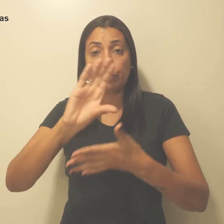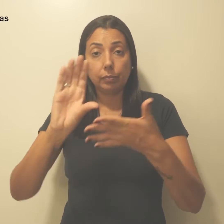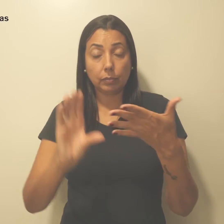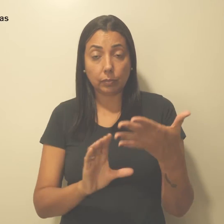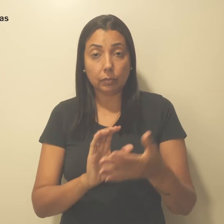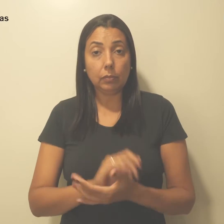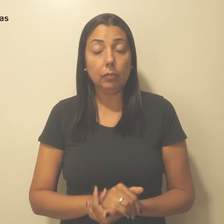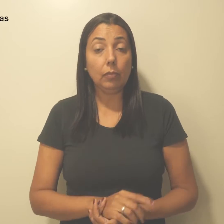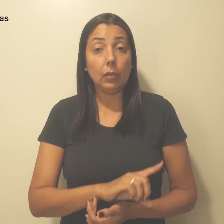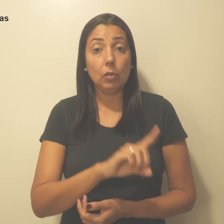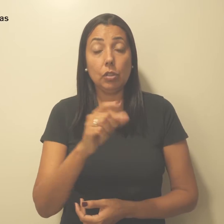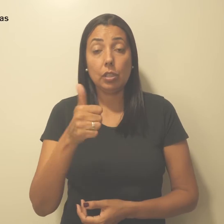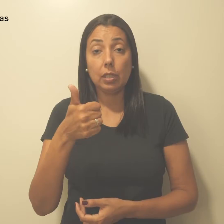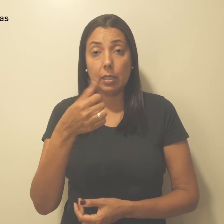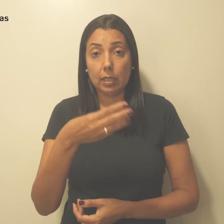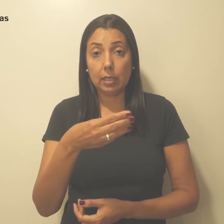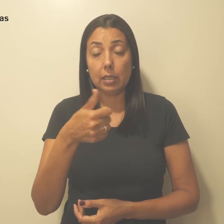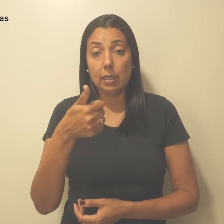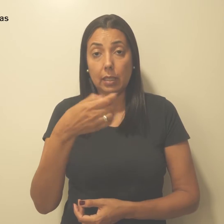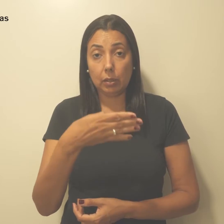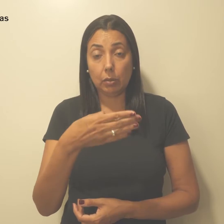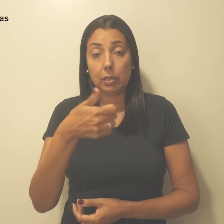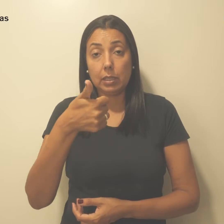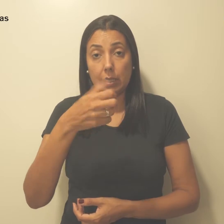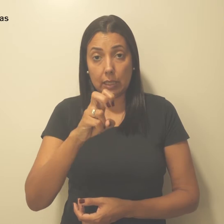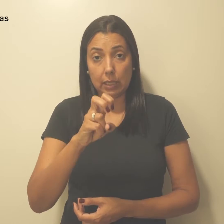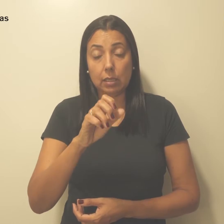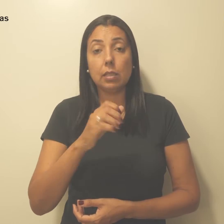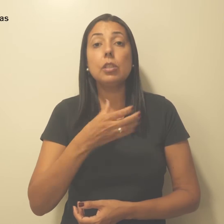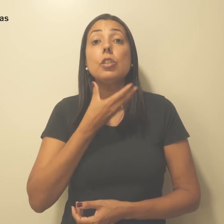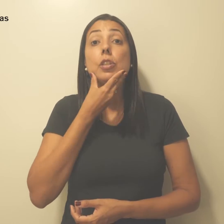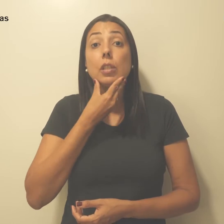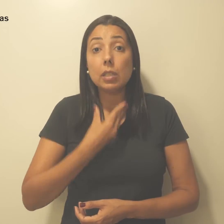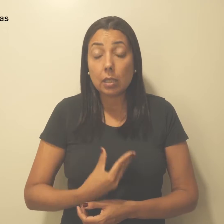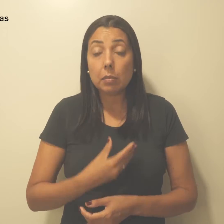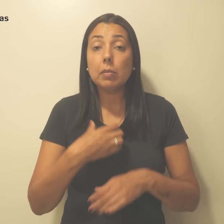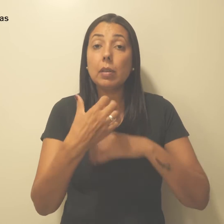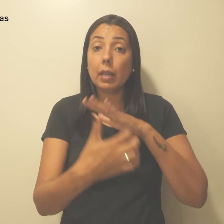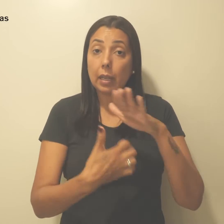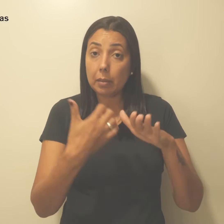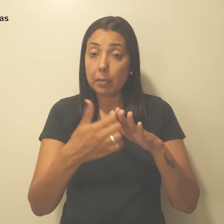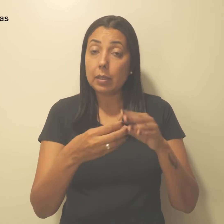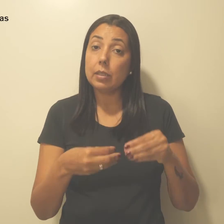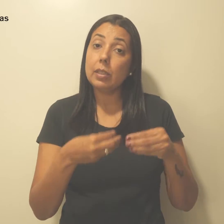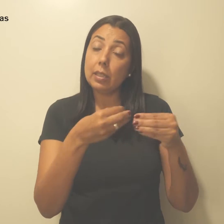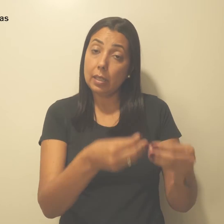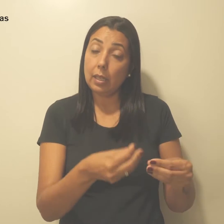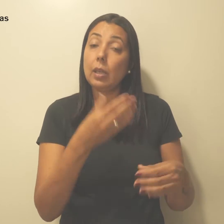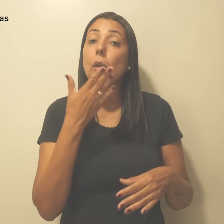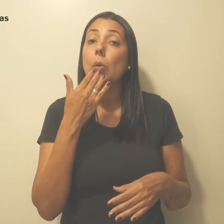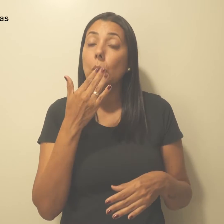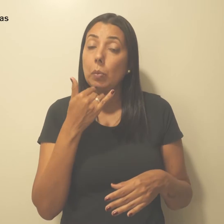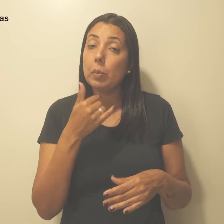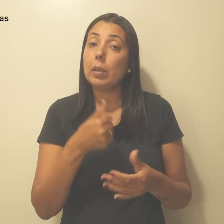Nos dias 13, 14 e 15 de dezembro, a empresa de entrega de alimentos e encomendas